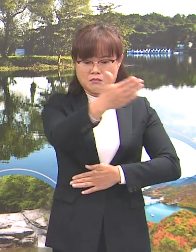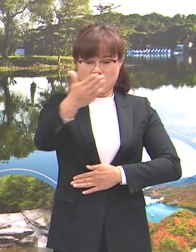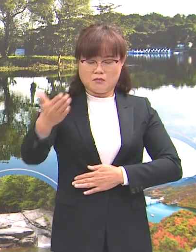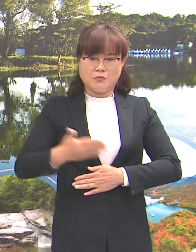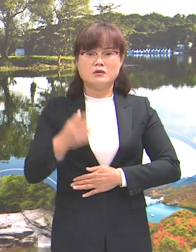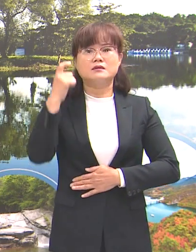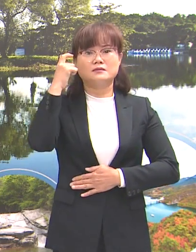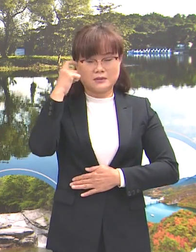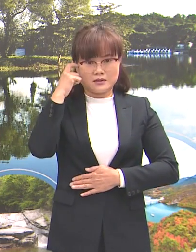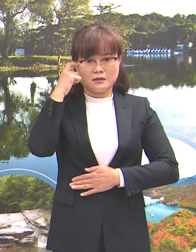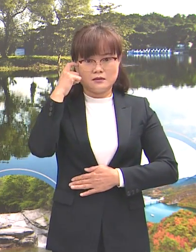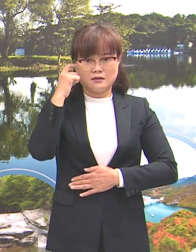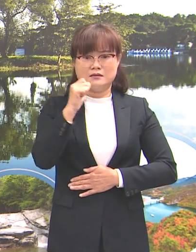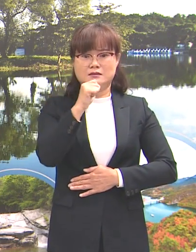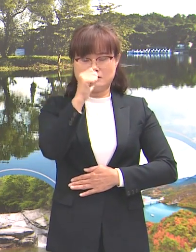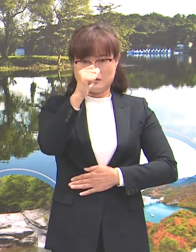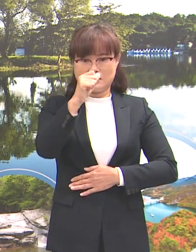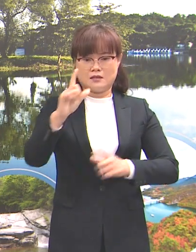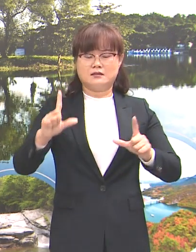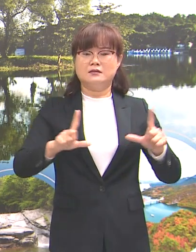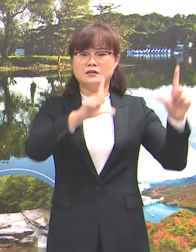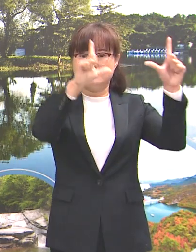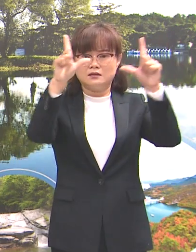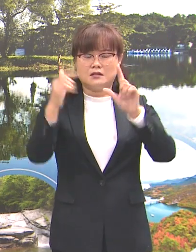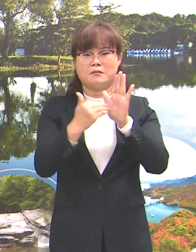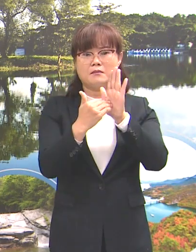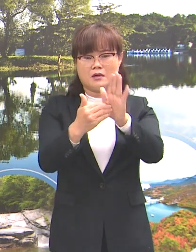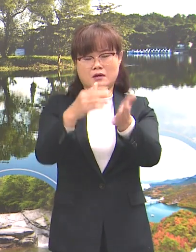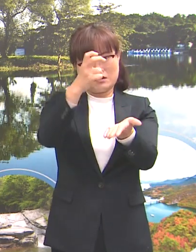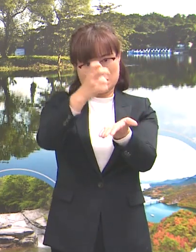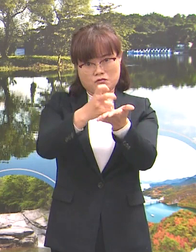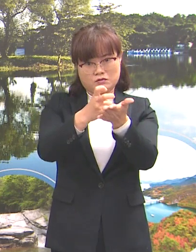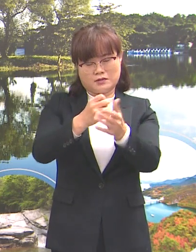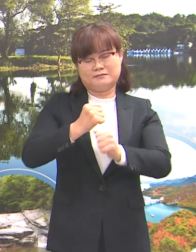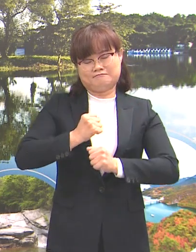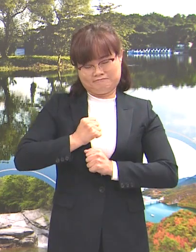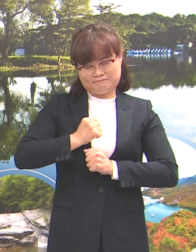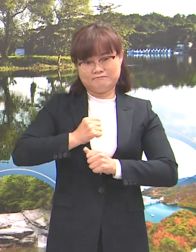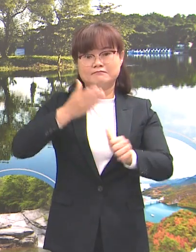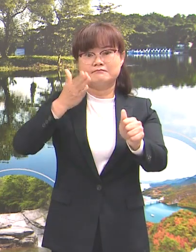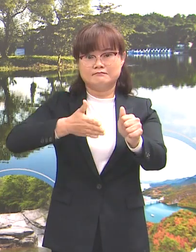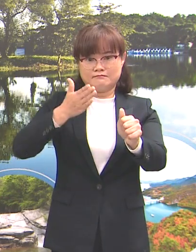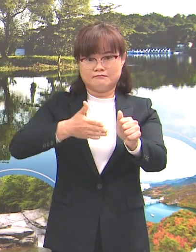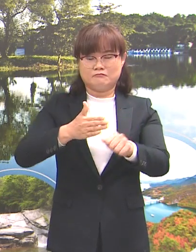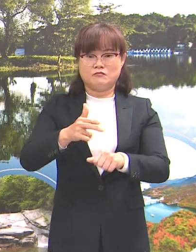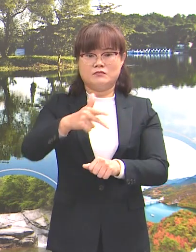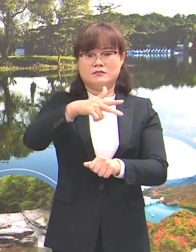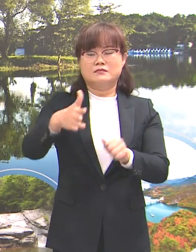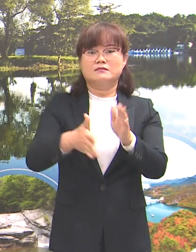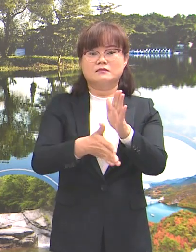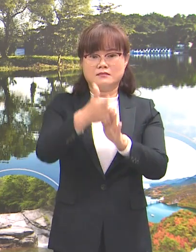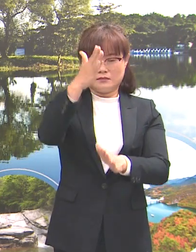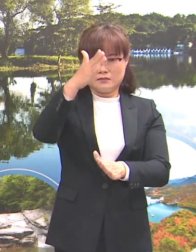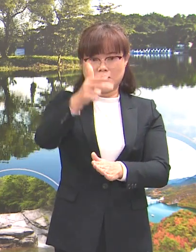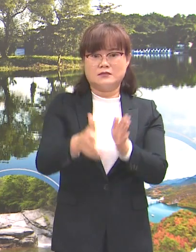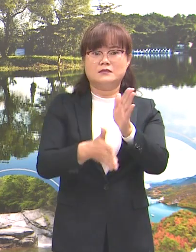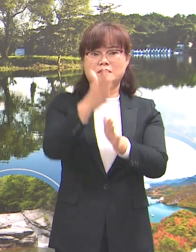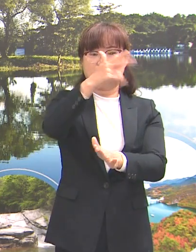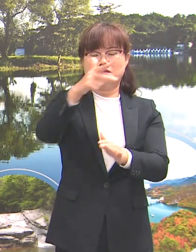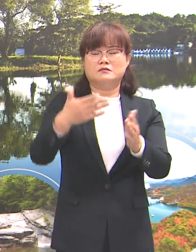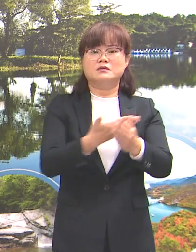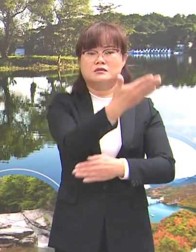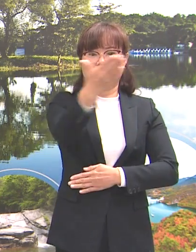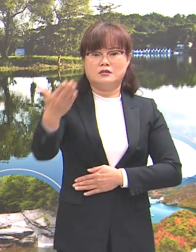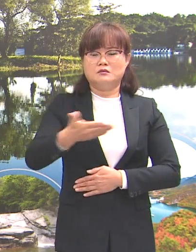철저한 생활방역수칙을 지켜주실 것을 당부드리며 재천시는 시민 여러분의